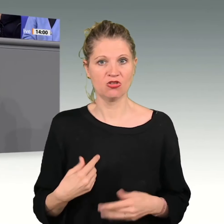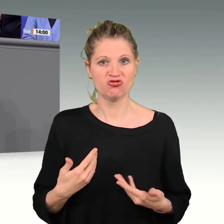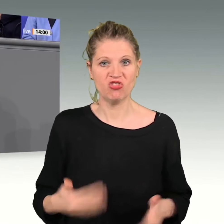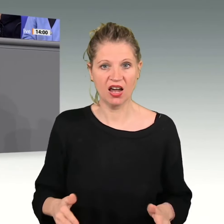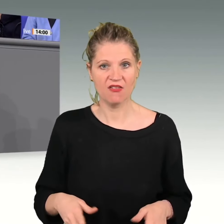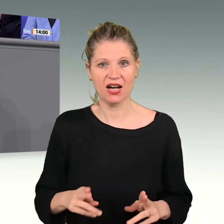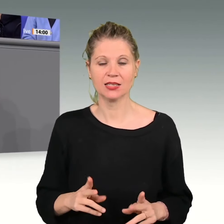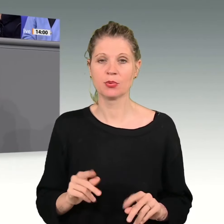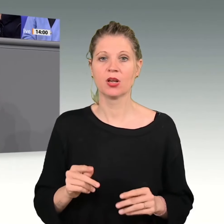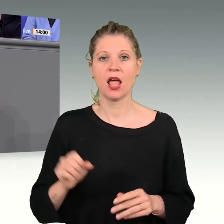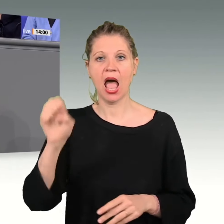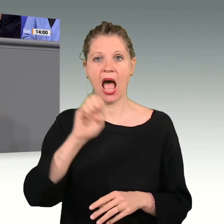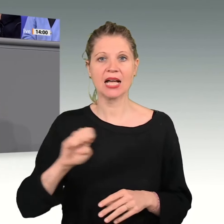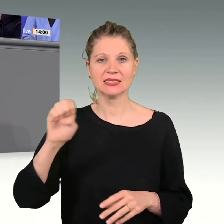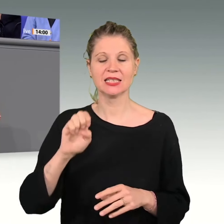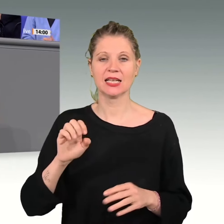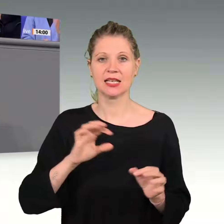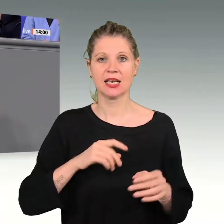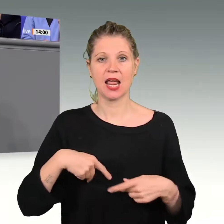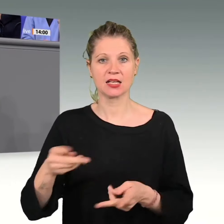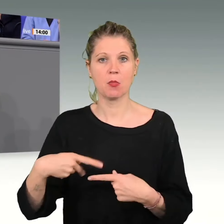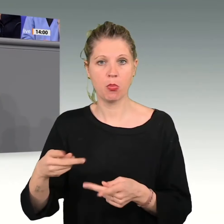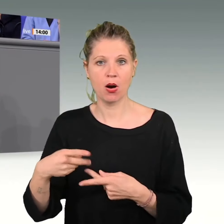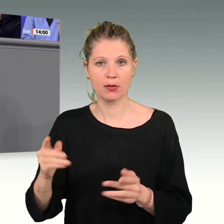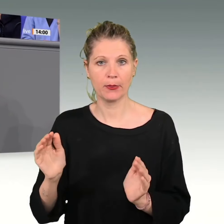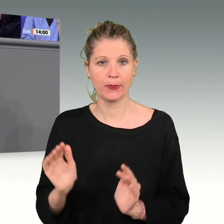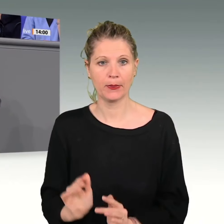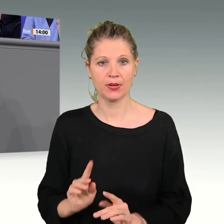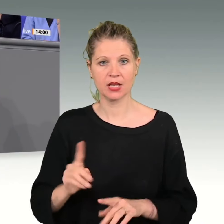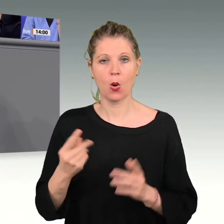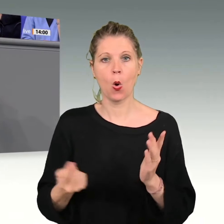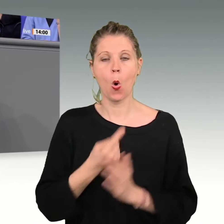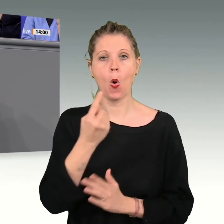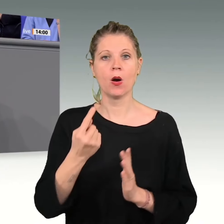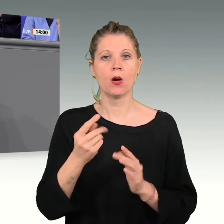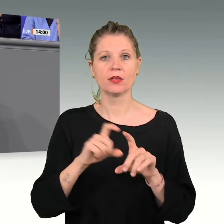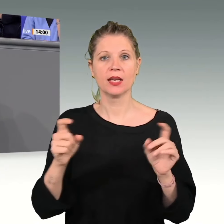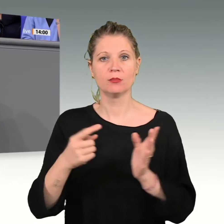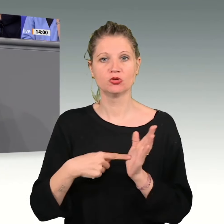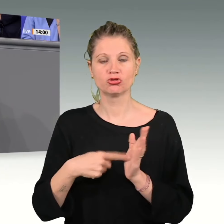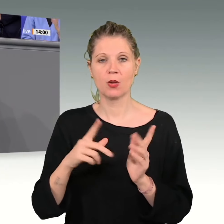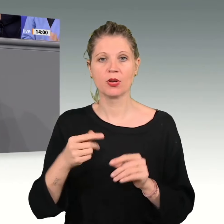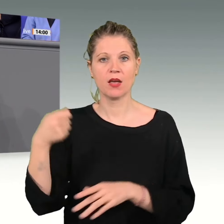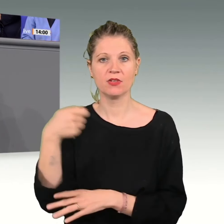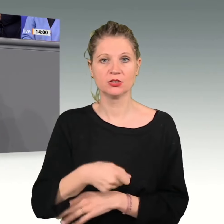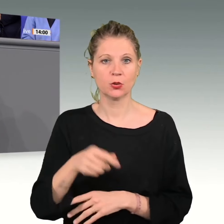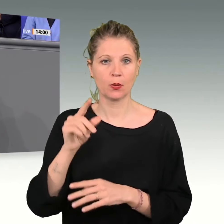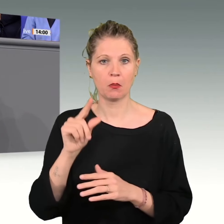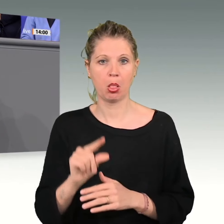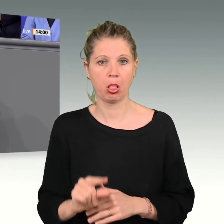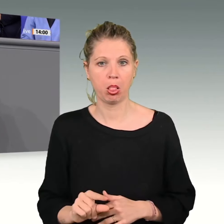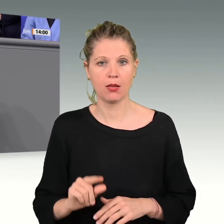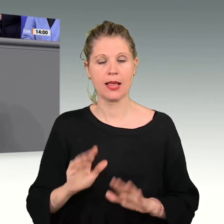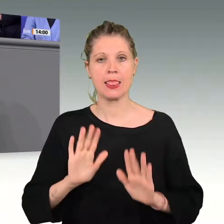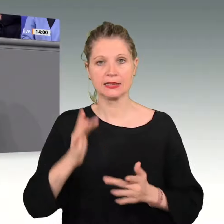-Exporte. Gestiegene Zinsen bremsen den Bau. Hohe Unternehmenssteuern bremsen Investitionen, langsame Genehmigungen